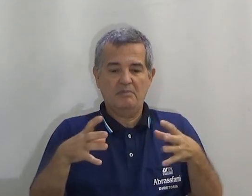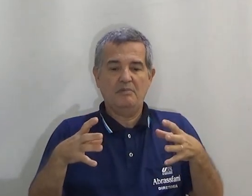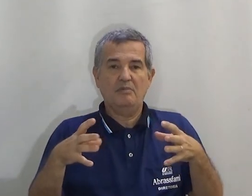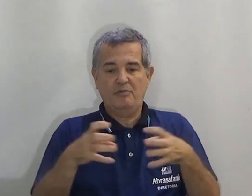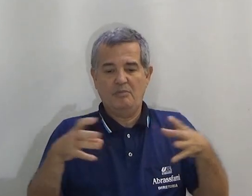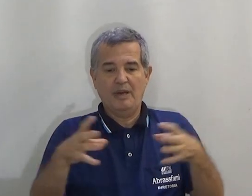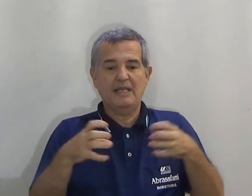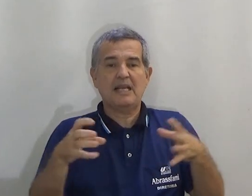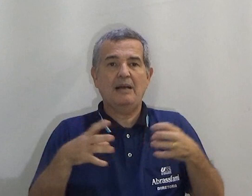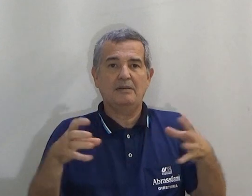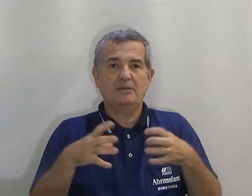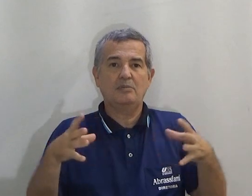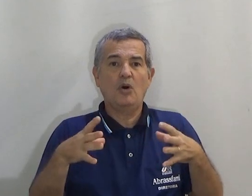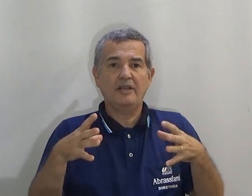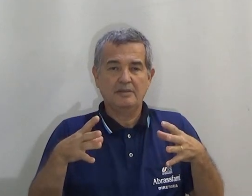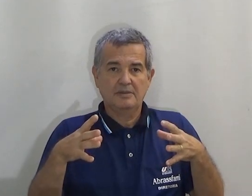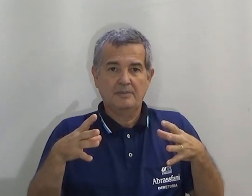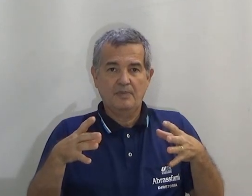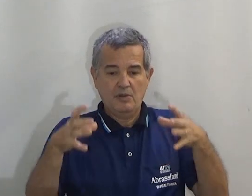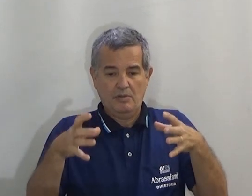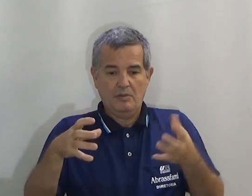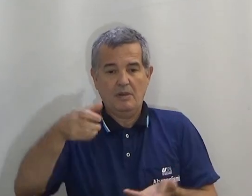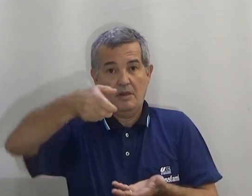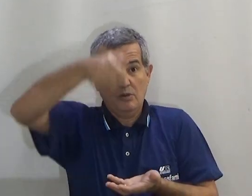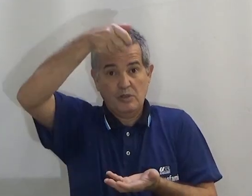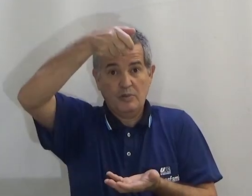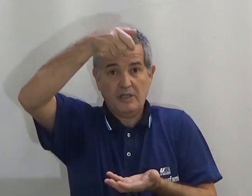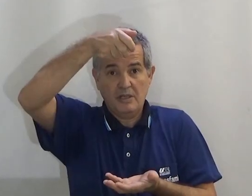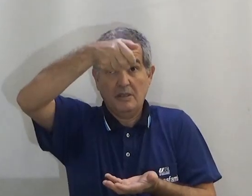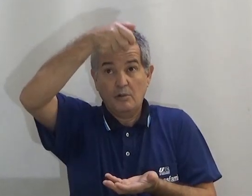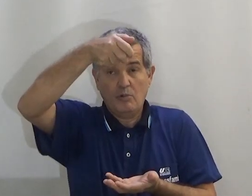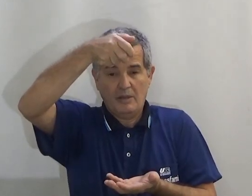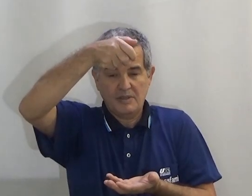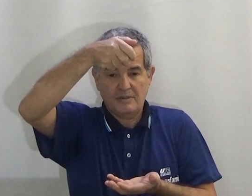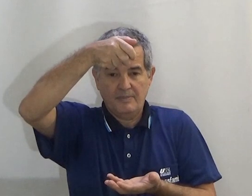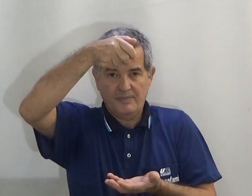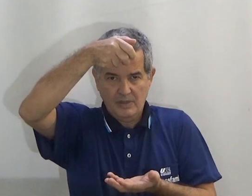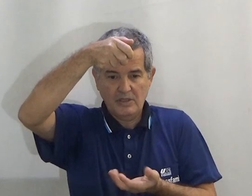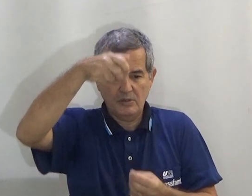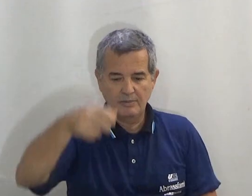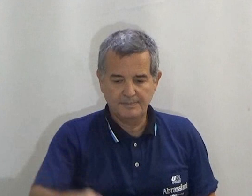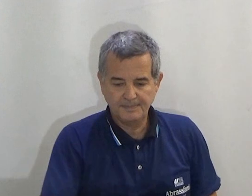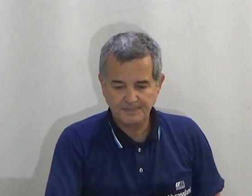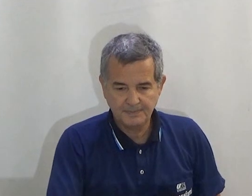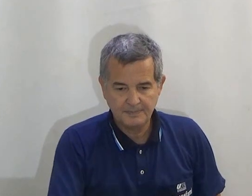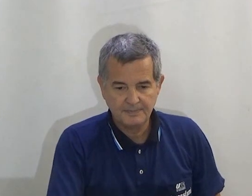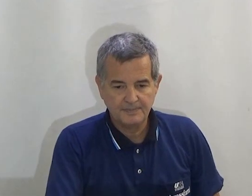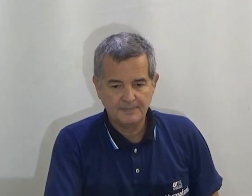balançar. Mole. Eu seguro aqui com a alça. Entendido?